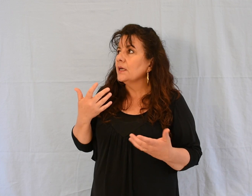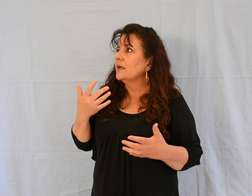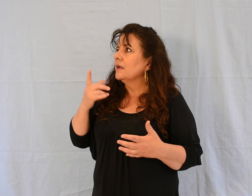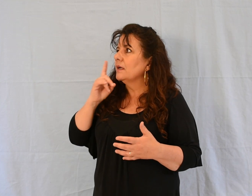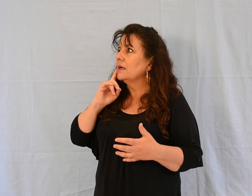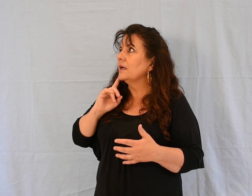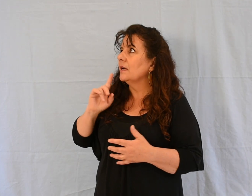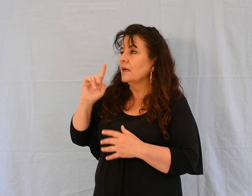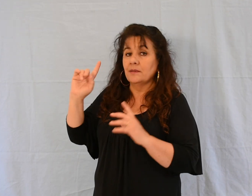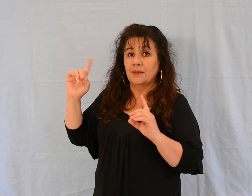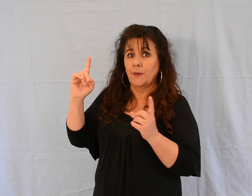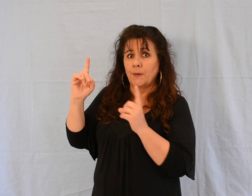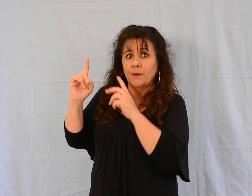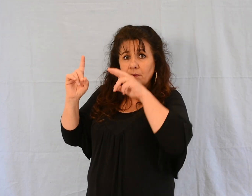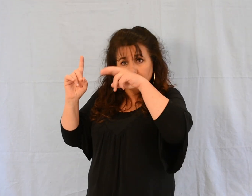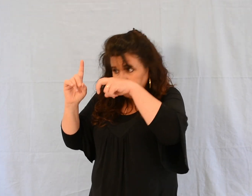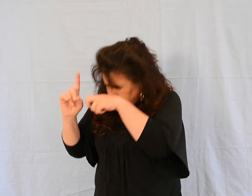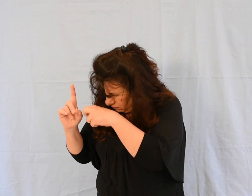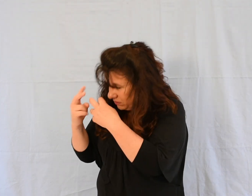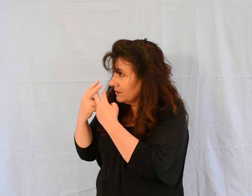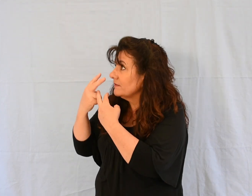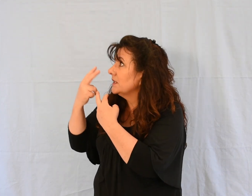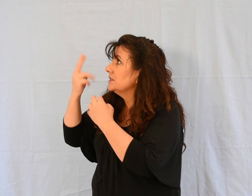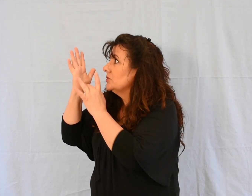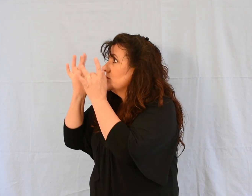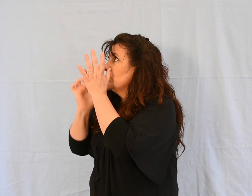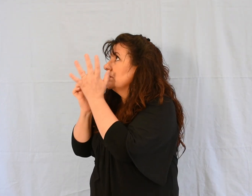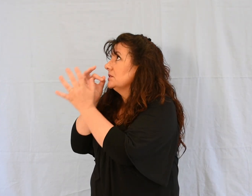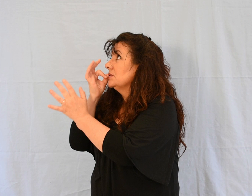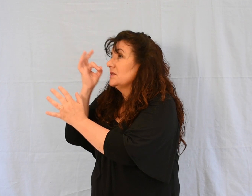vint se jeter à ses pieds et lui dit toute la vérité.